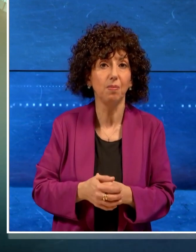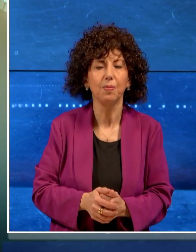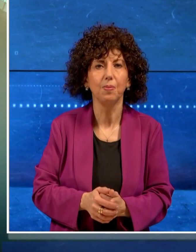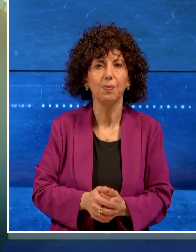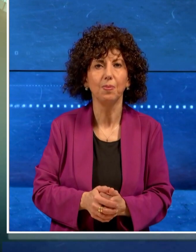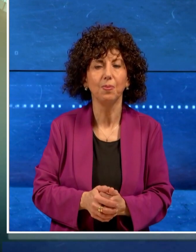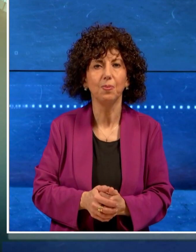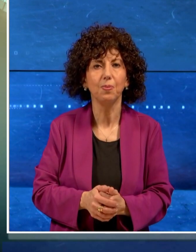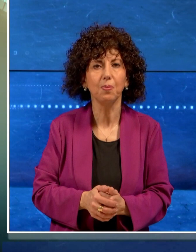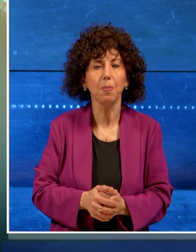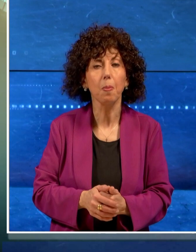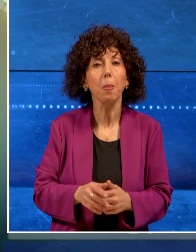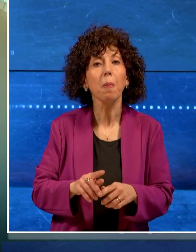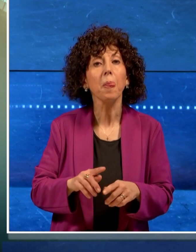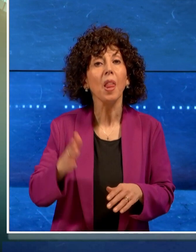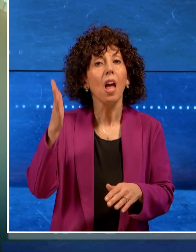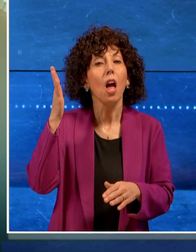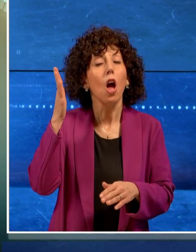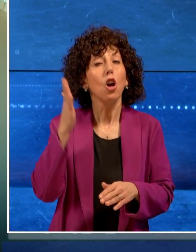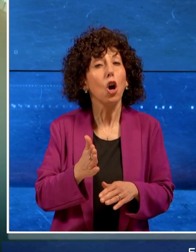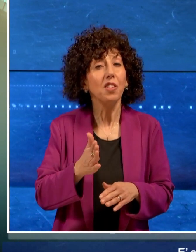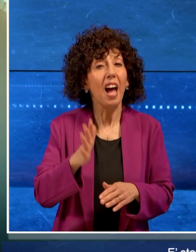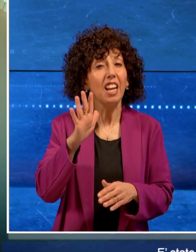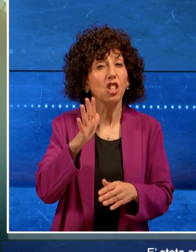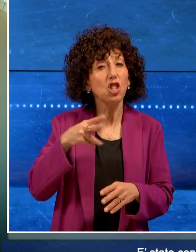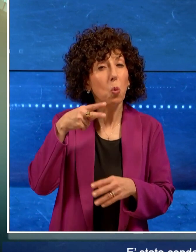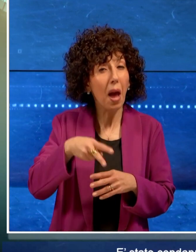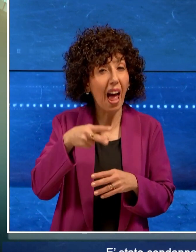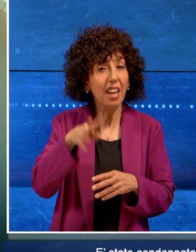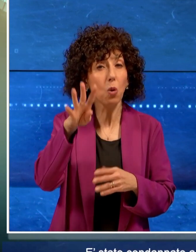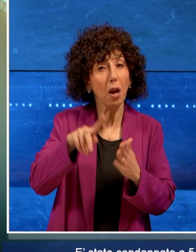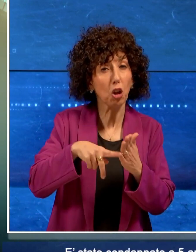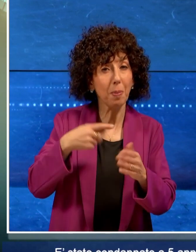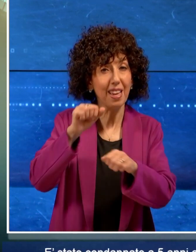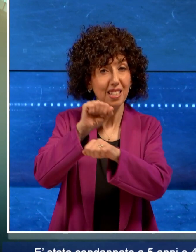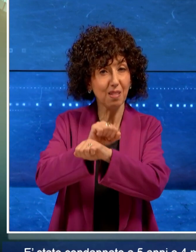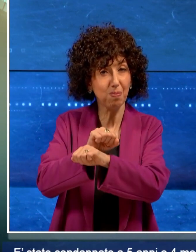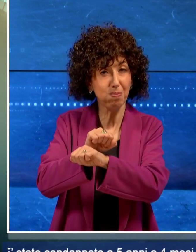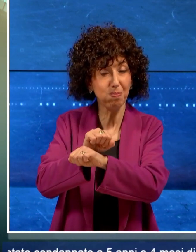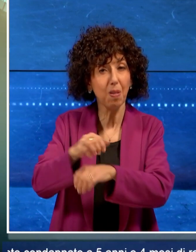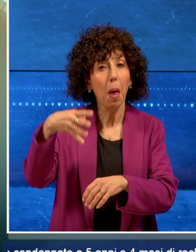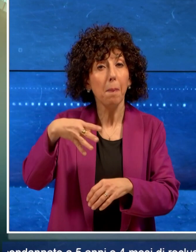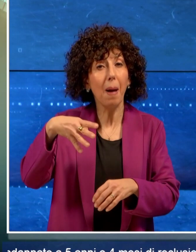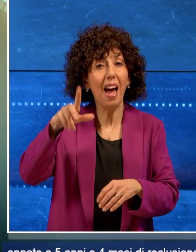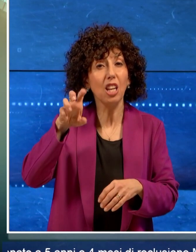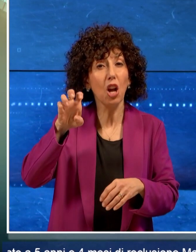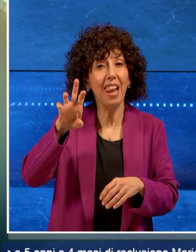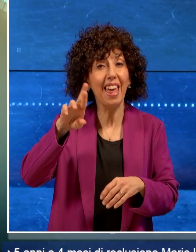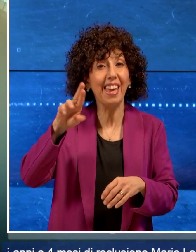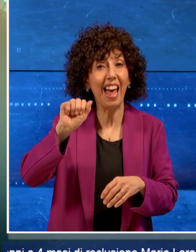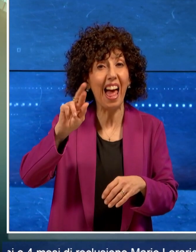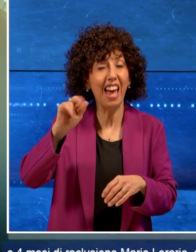E' stato condannato a 5 anni e 4 mesi di reclusione Mario Lerario,